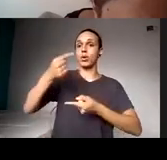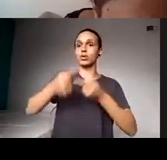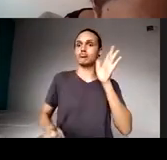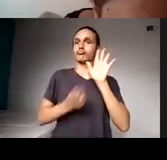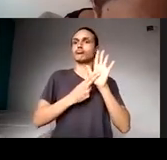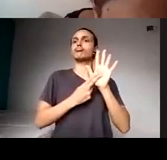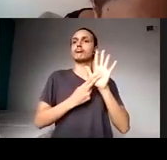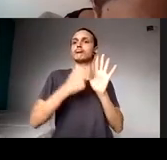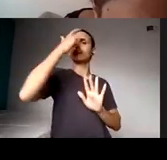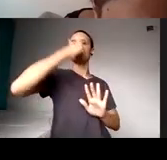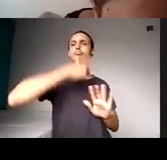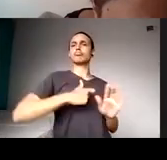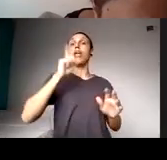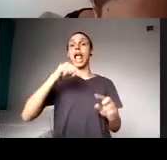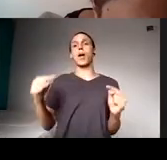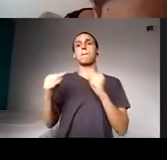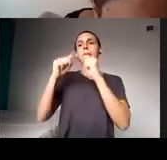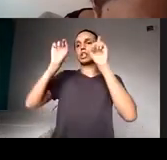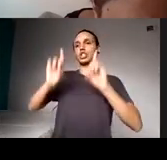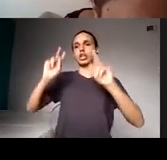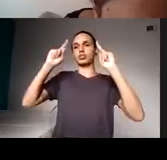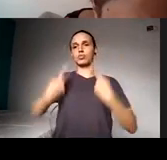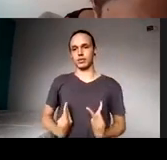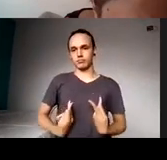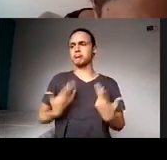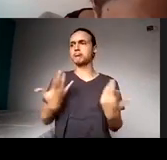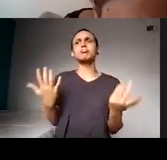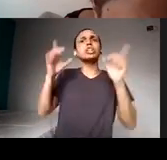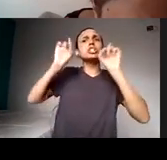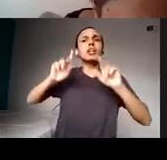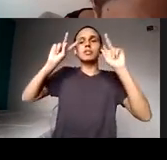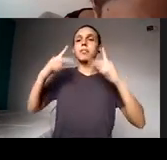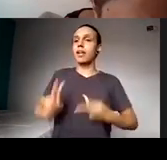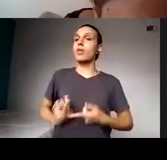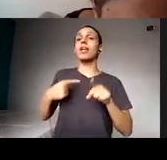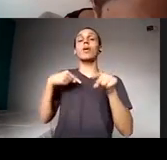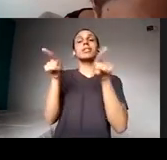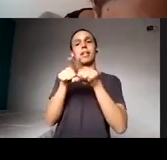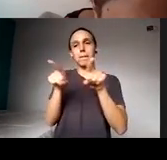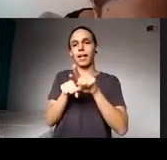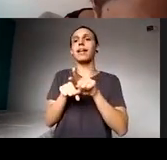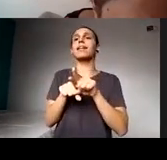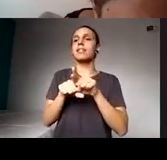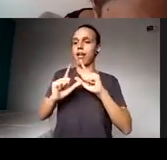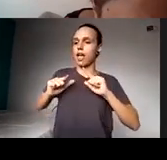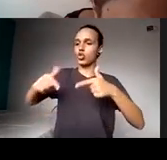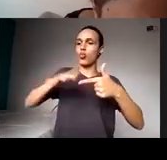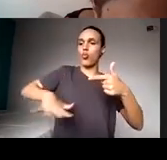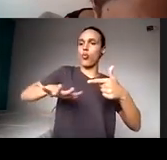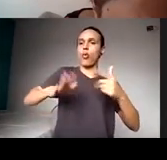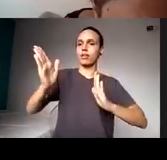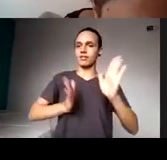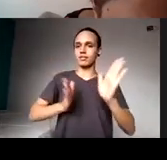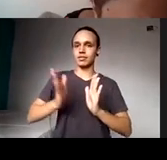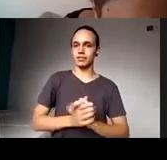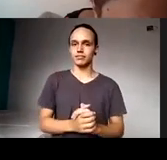humanos. E, a partir dos direitos humanos, eu parto também para a questão da acessibilidade. E aí